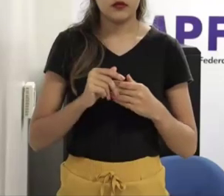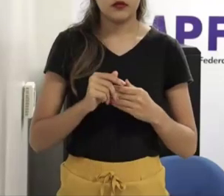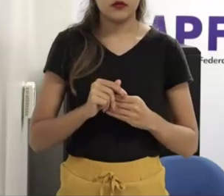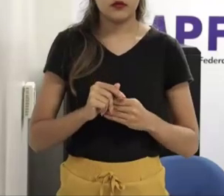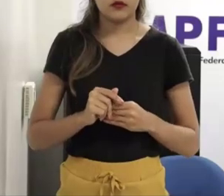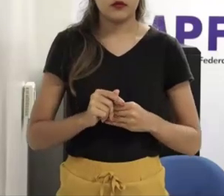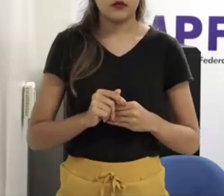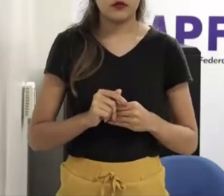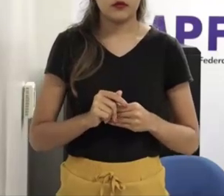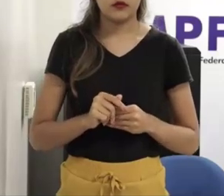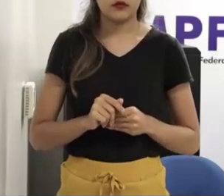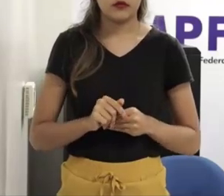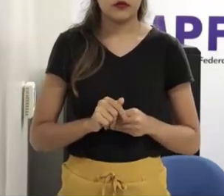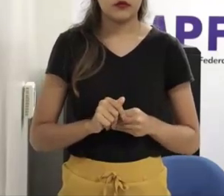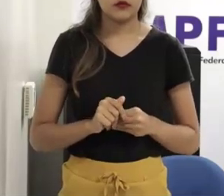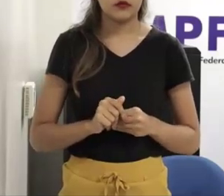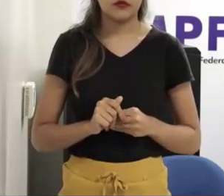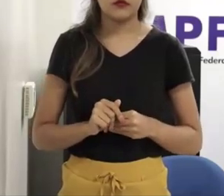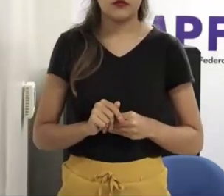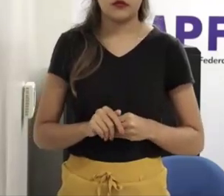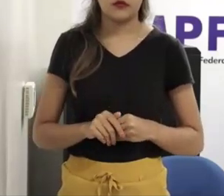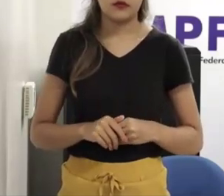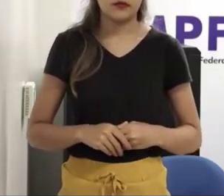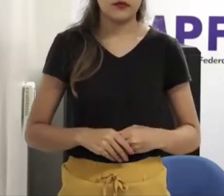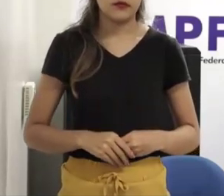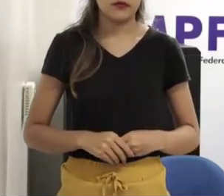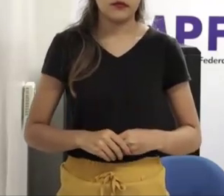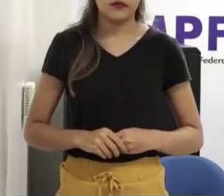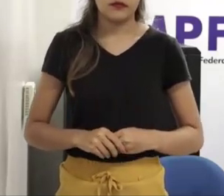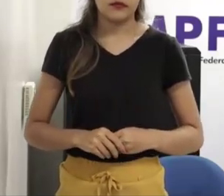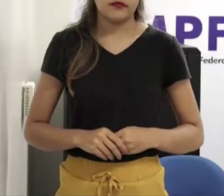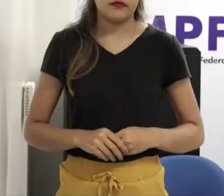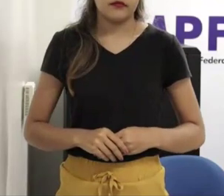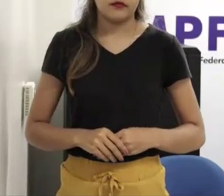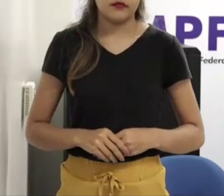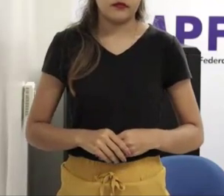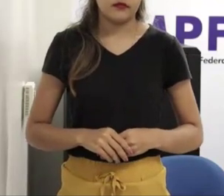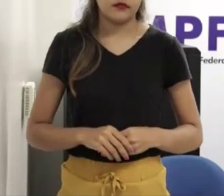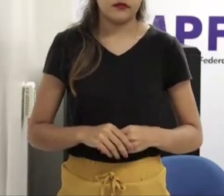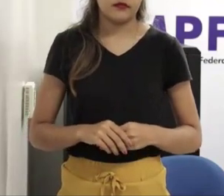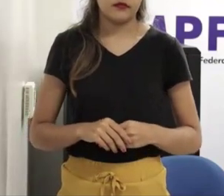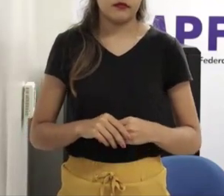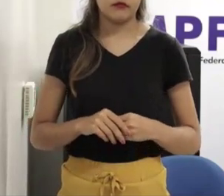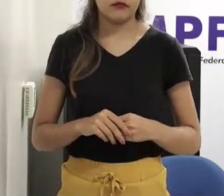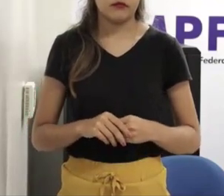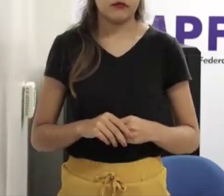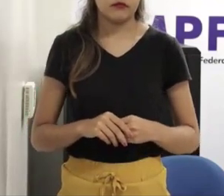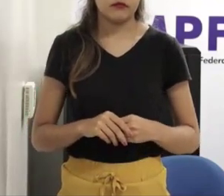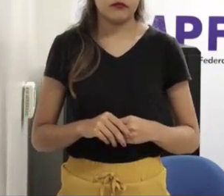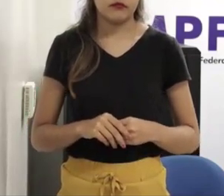contra uma determinada situação a gente sempre atua nos dois espectros né então eu acho que no espectro